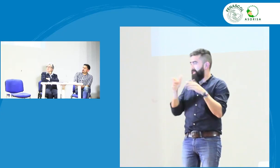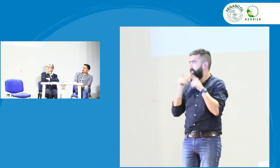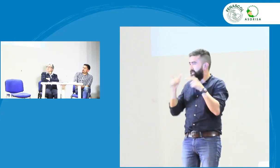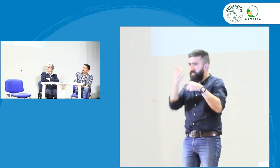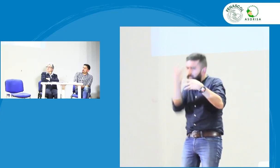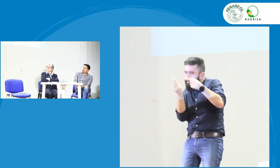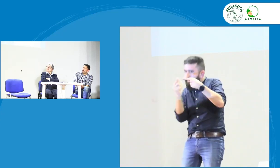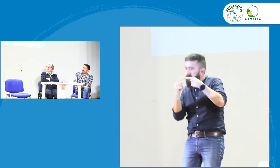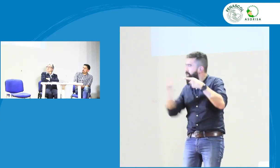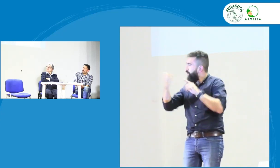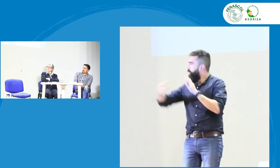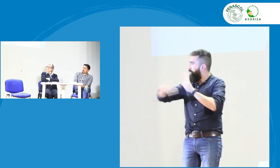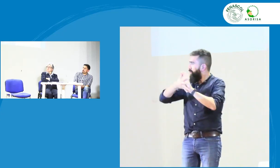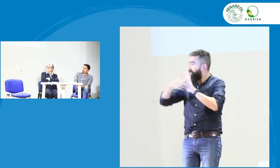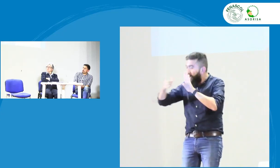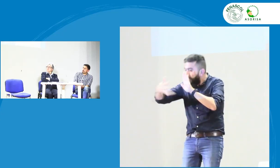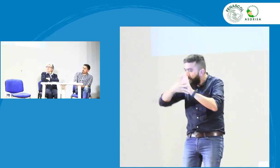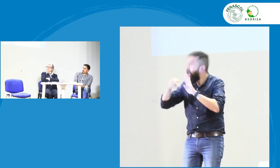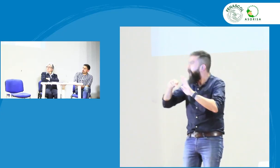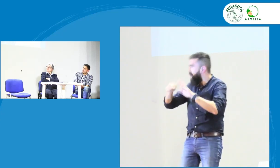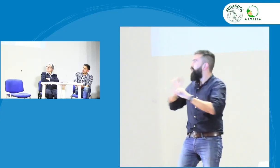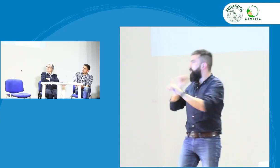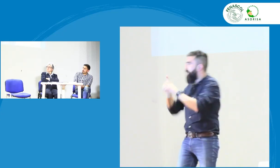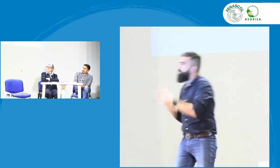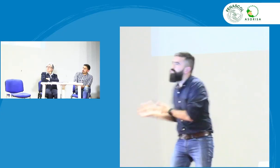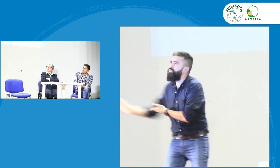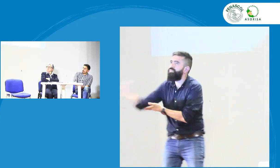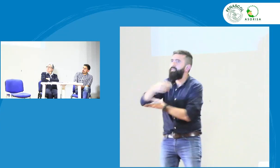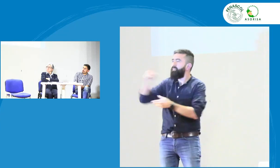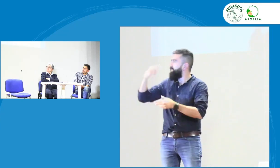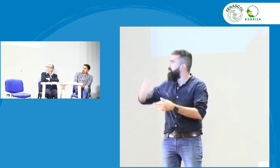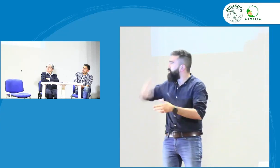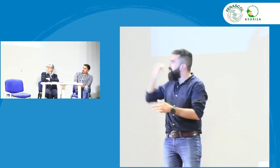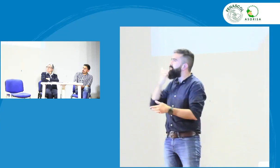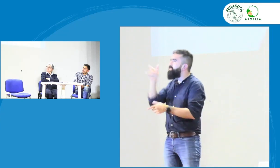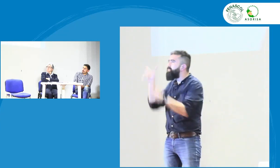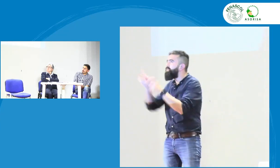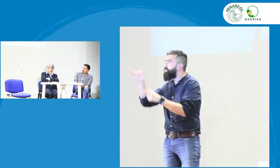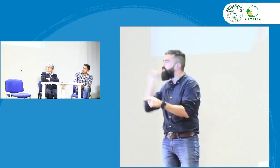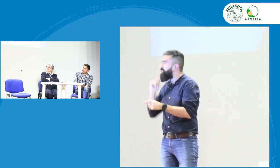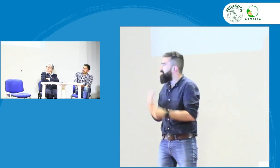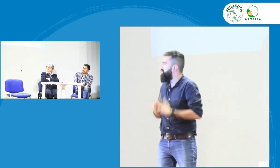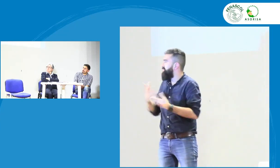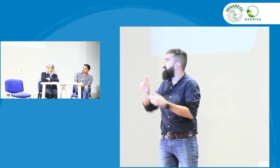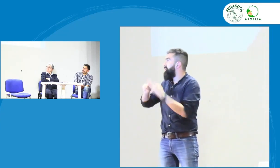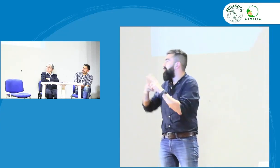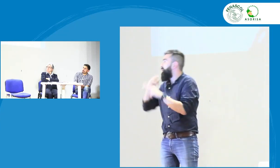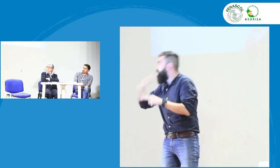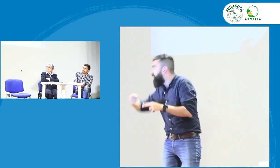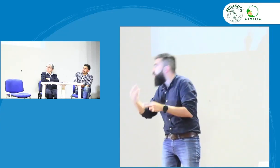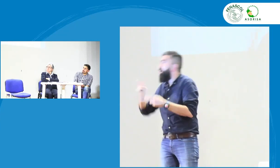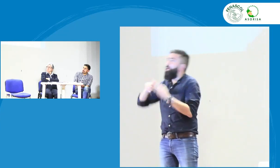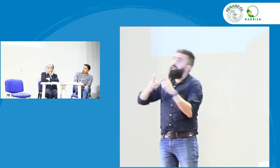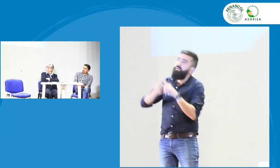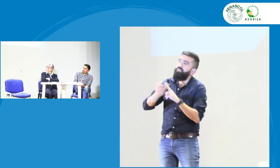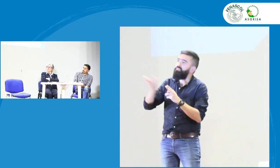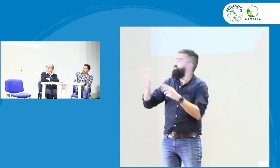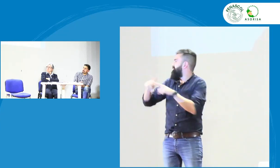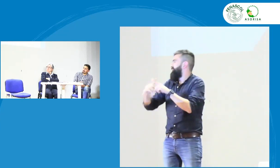propuesta al Precomité Lingüístico y que dentro de ese dentro de ese corpus saber qué ha pasado con la comunidad sorda en